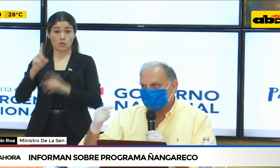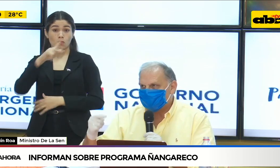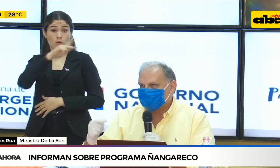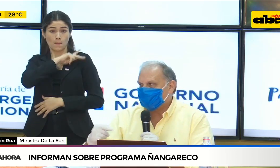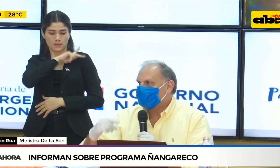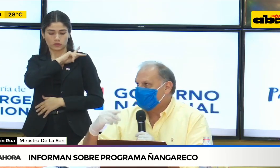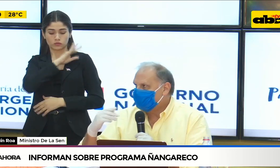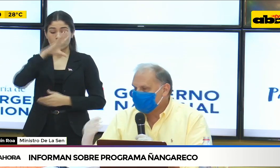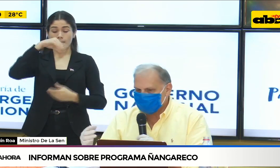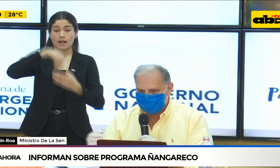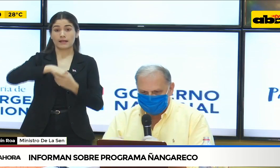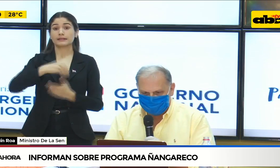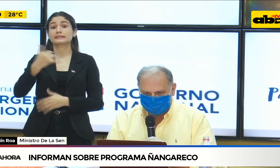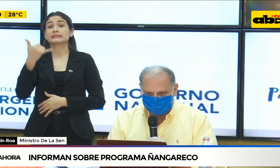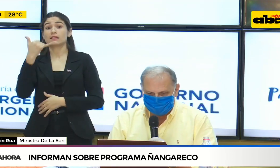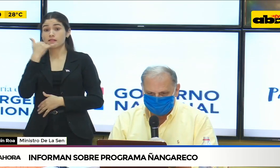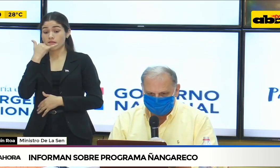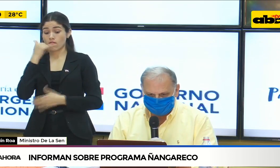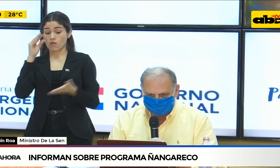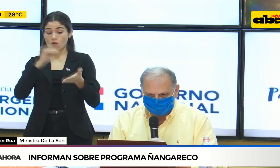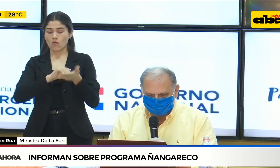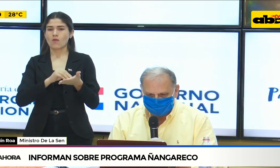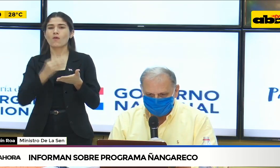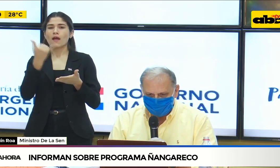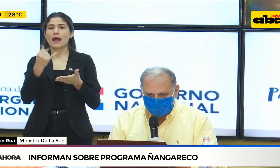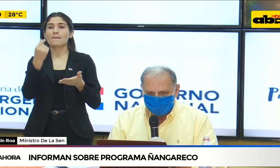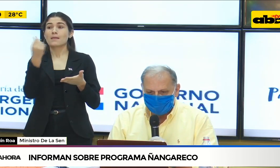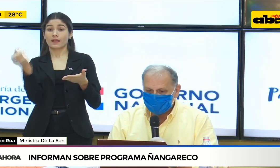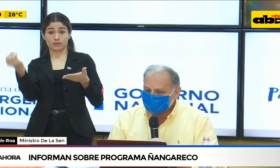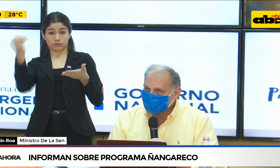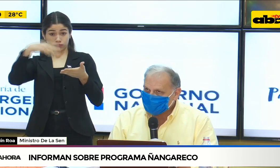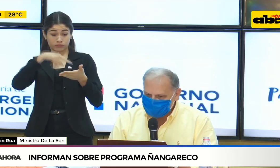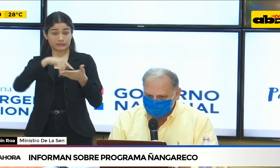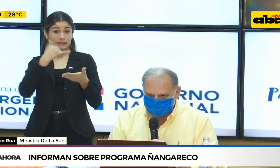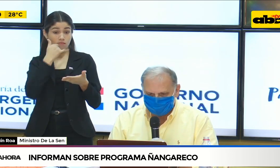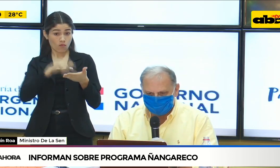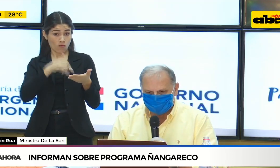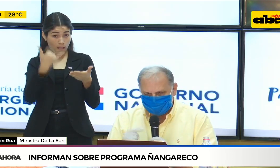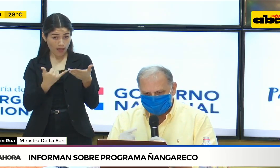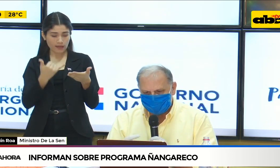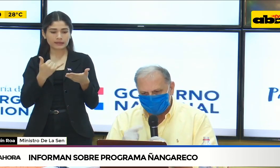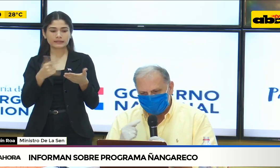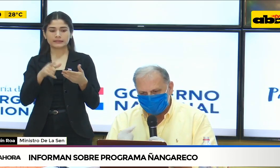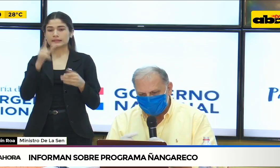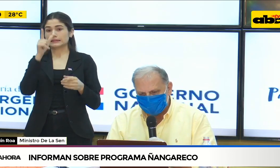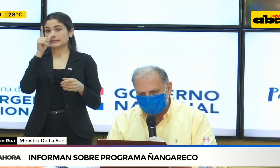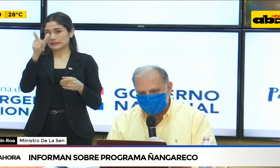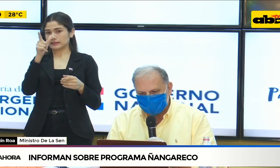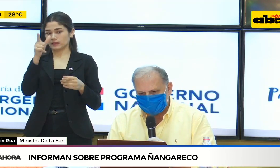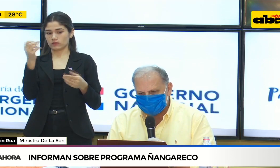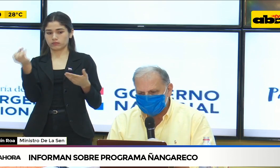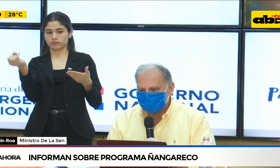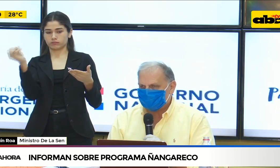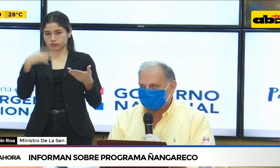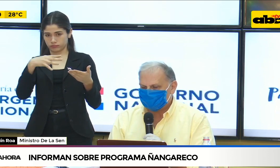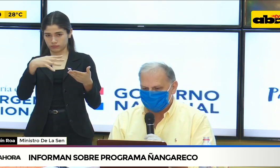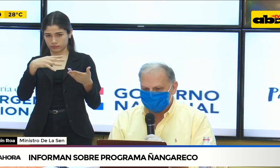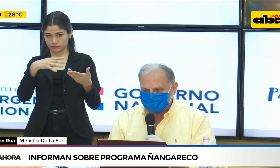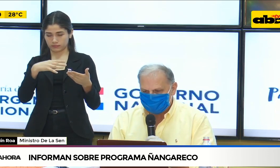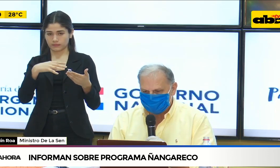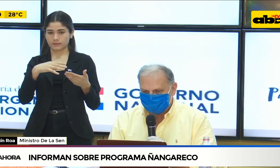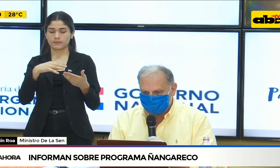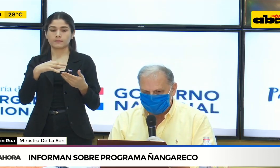transferencia inmediatamente. En otros casos, contestan con el 1 y no reciben la